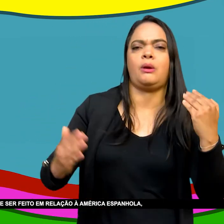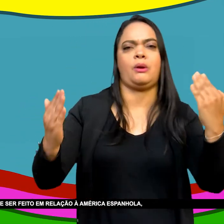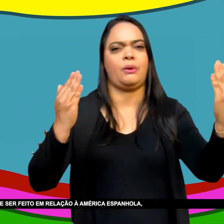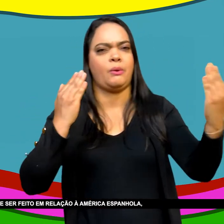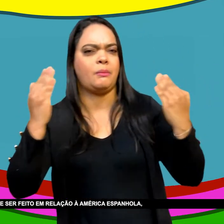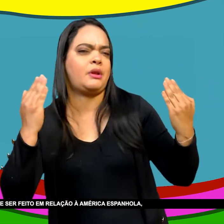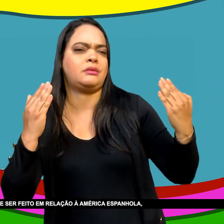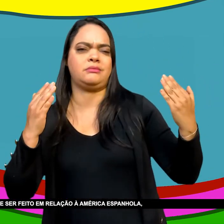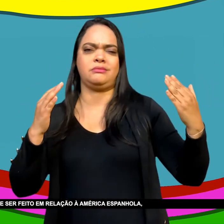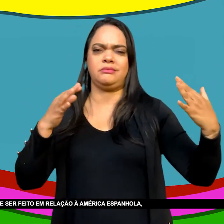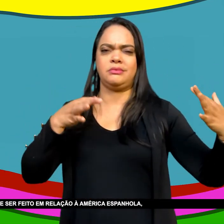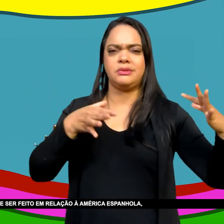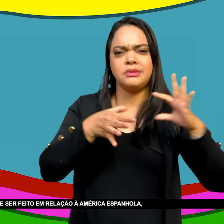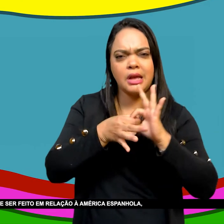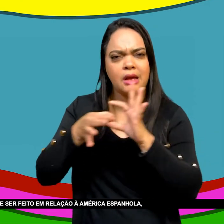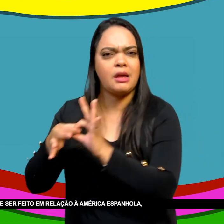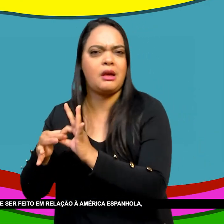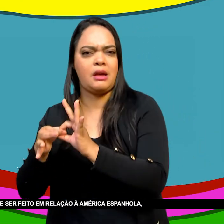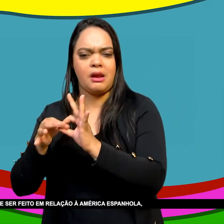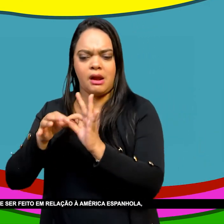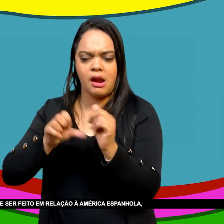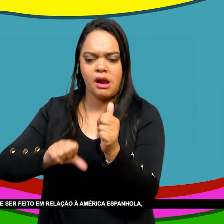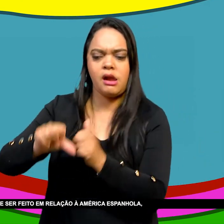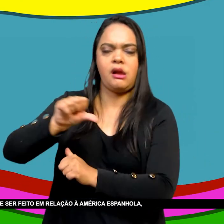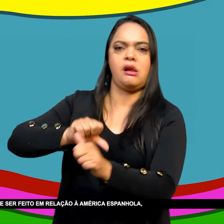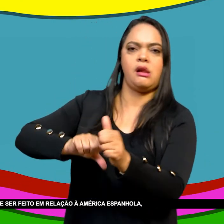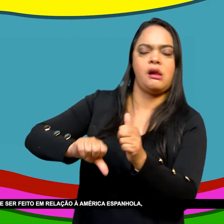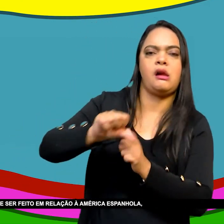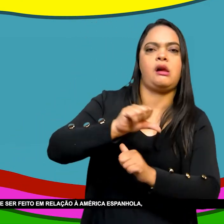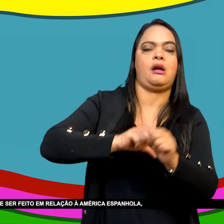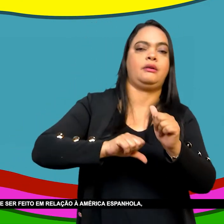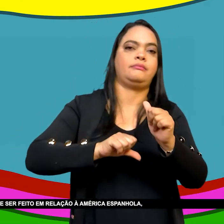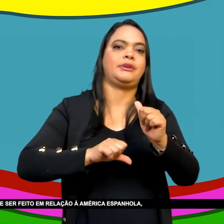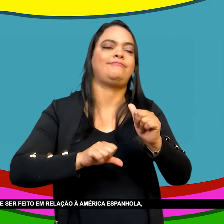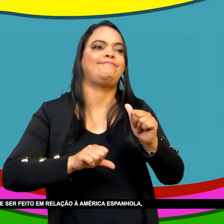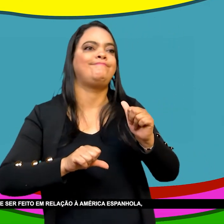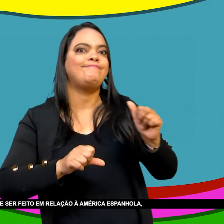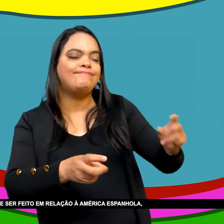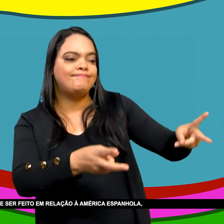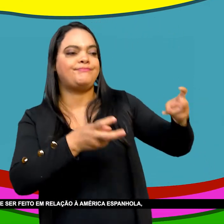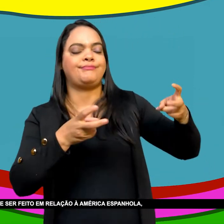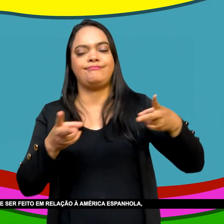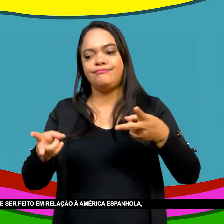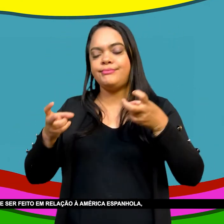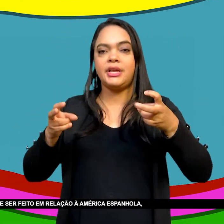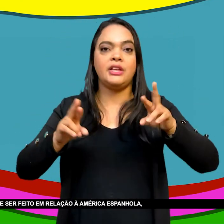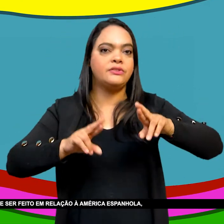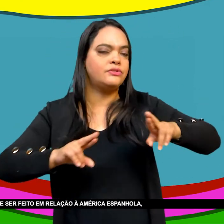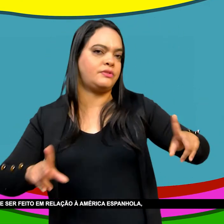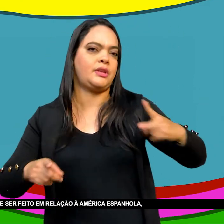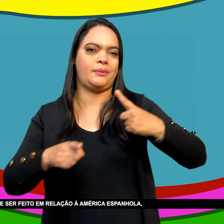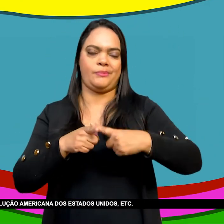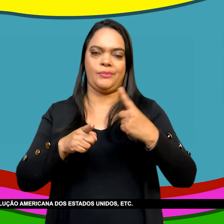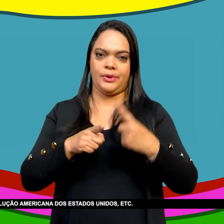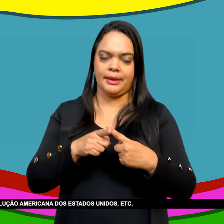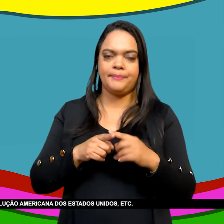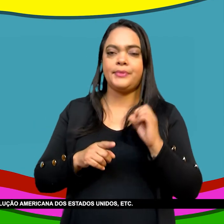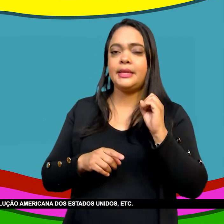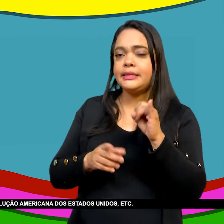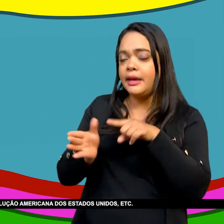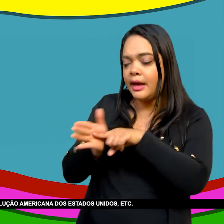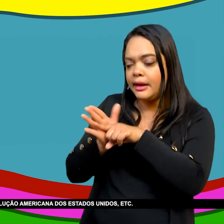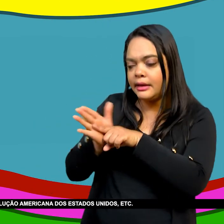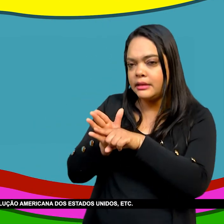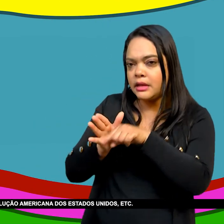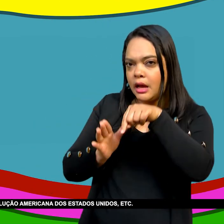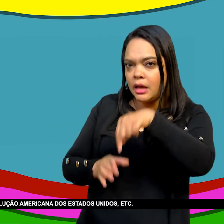Então Eu acho que Por exemplo Isso pode ser feito Em relação à América Espanhola Em relação à